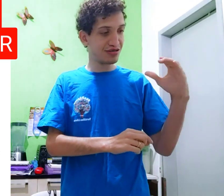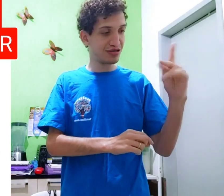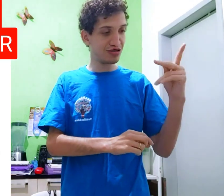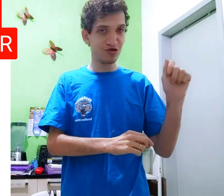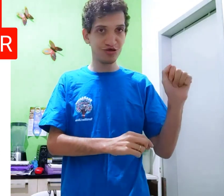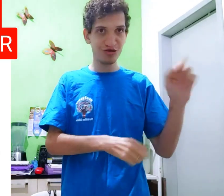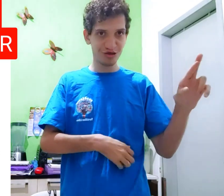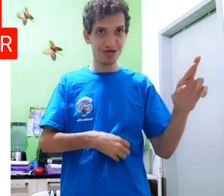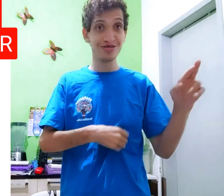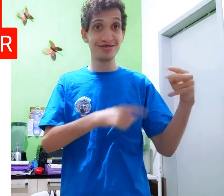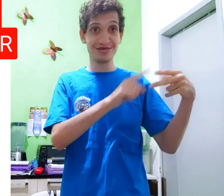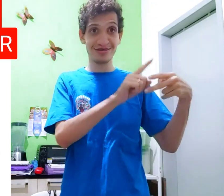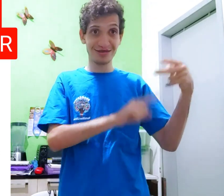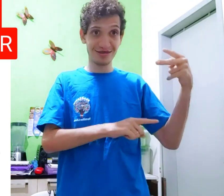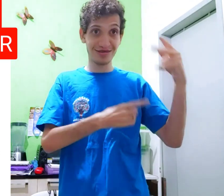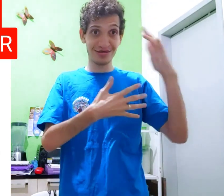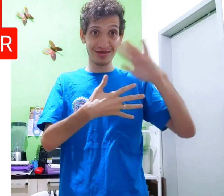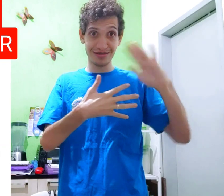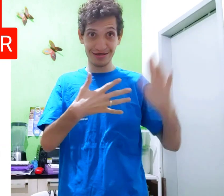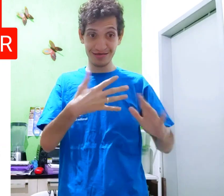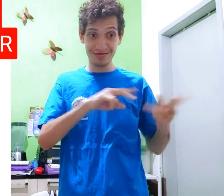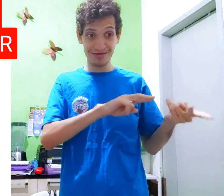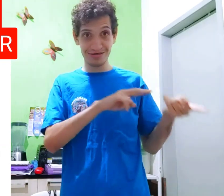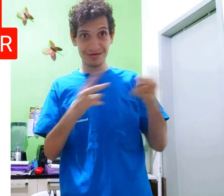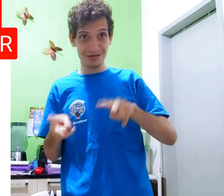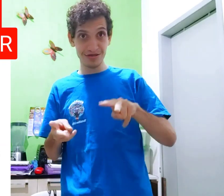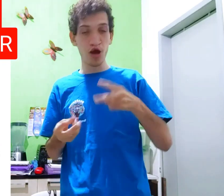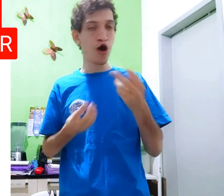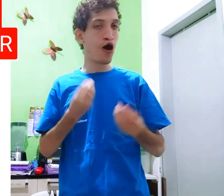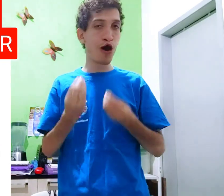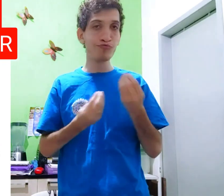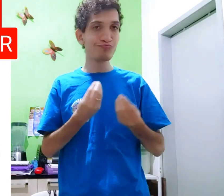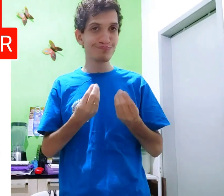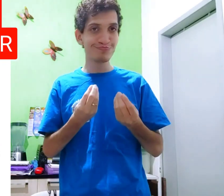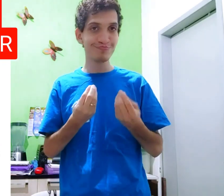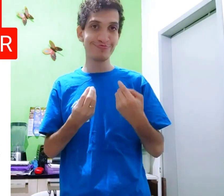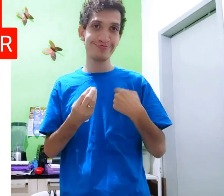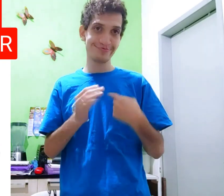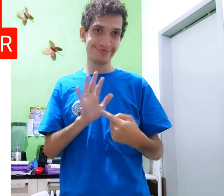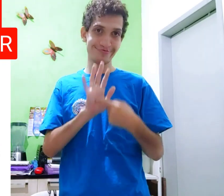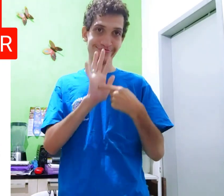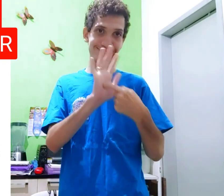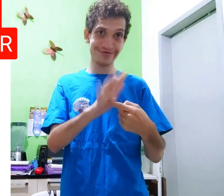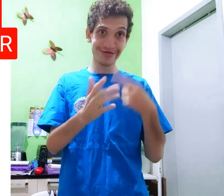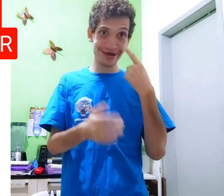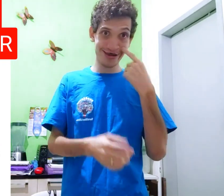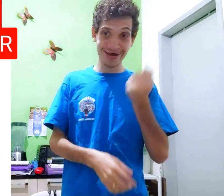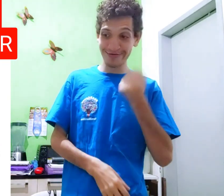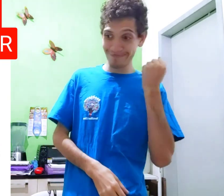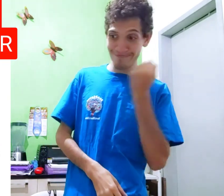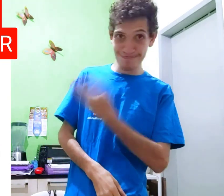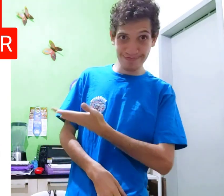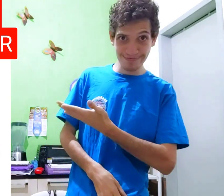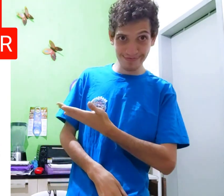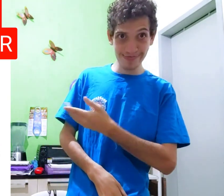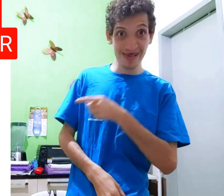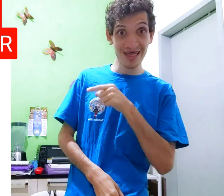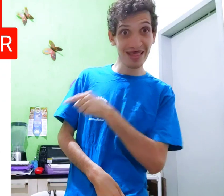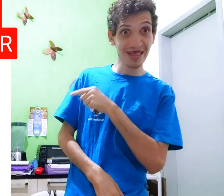Segunda... Lançar! Esses 2 libras, transperante é como? Eu vou te mostrar. Olha aqui ao